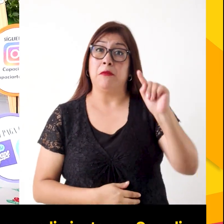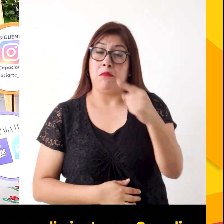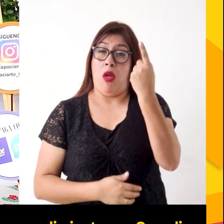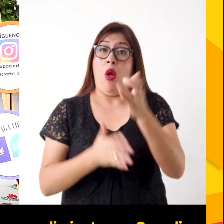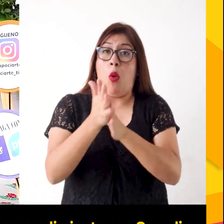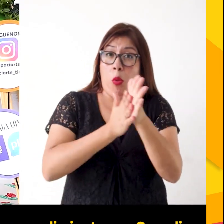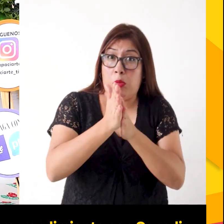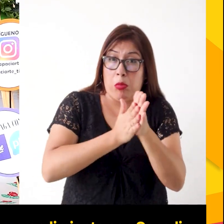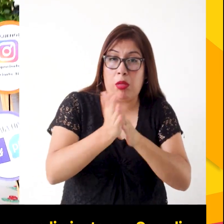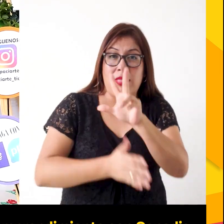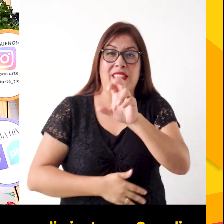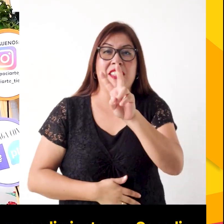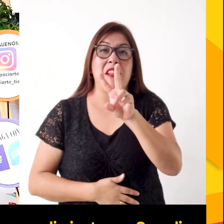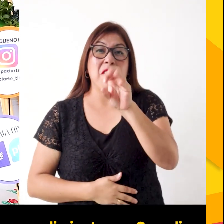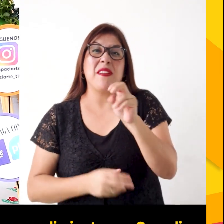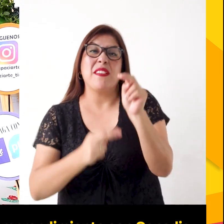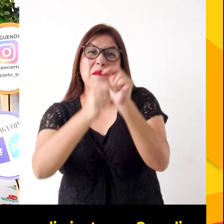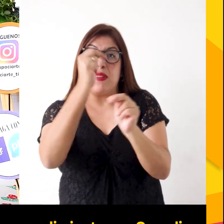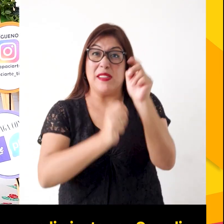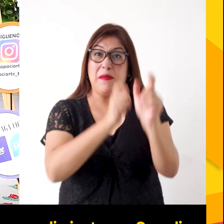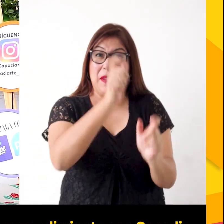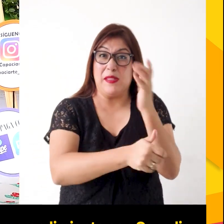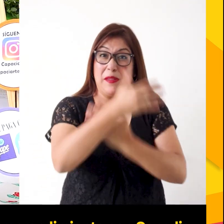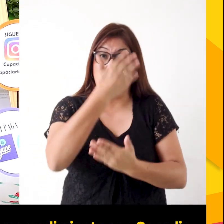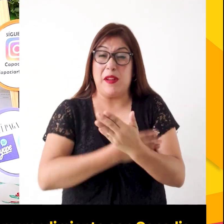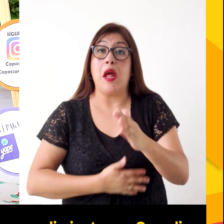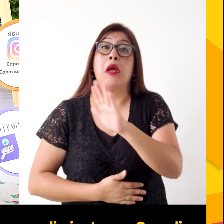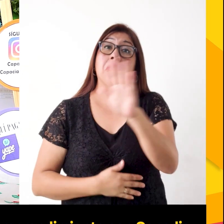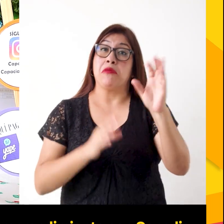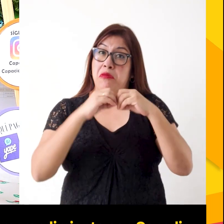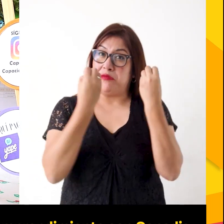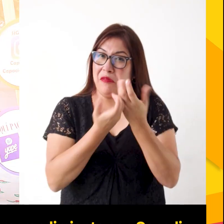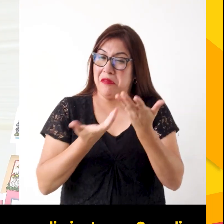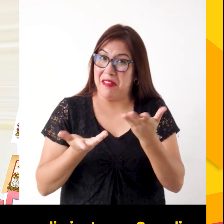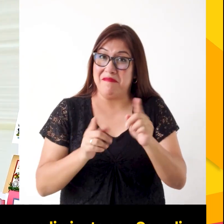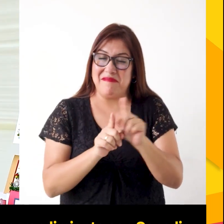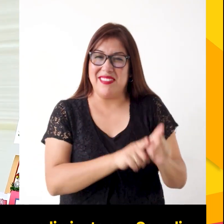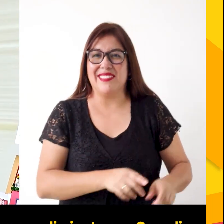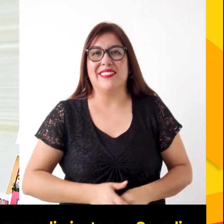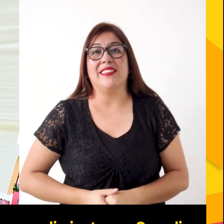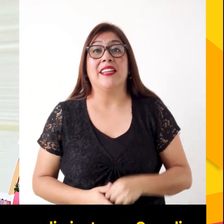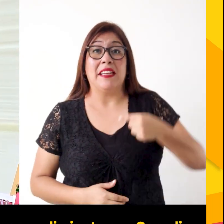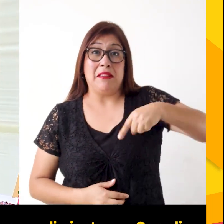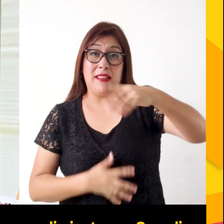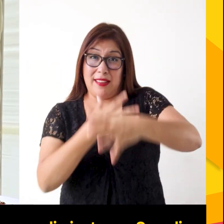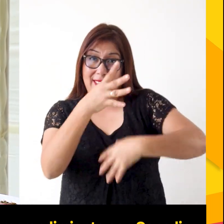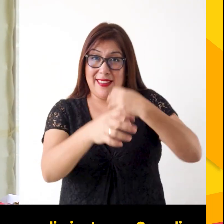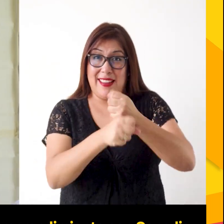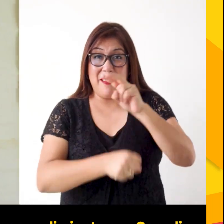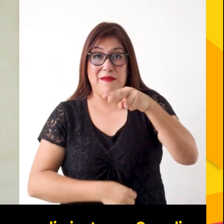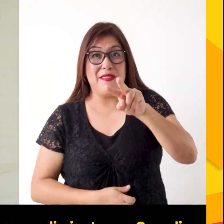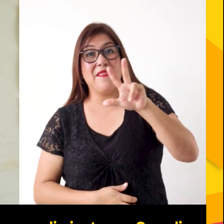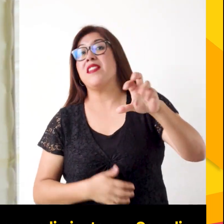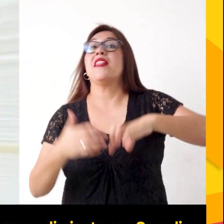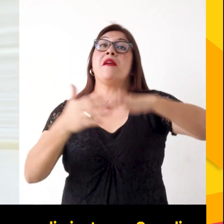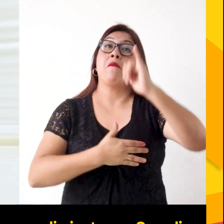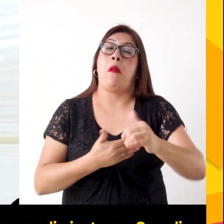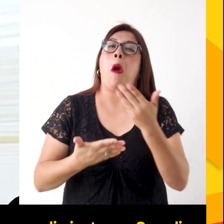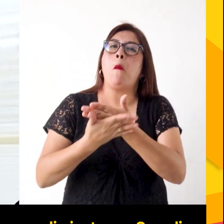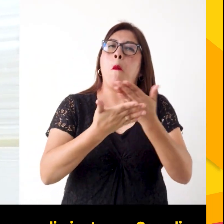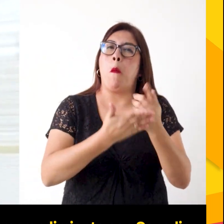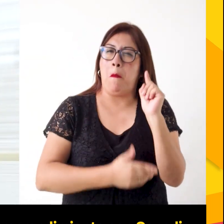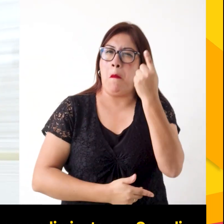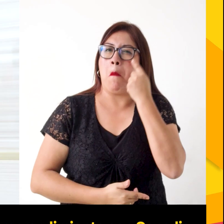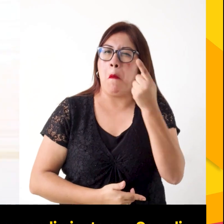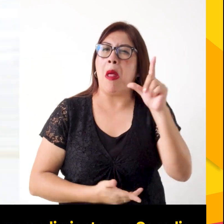busca convocar 320 emprendimientos de personas con discapacidad y sus organizaciones. Durante este año el proyecto se desarrollará